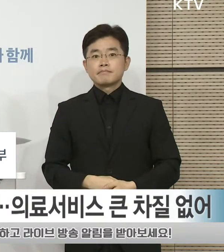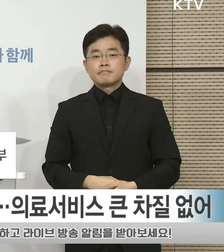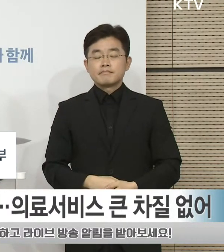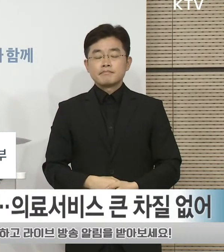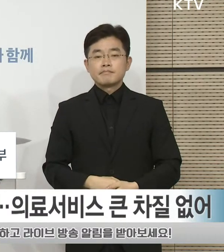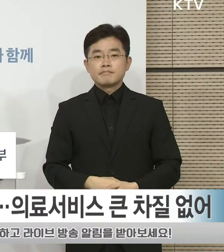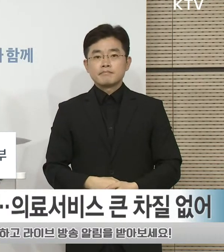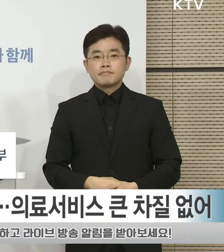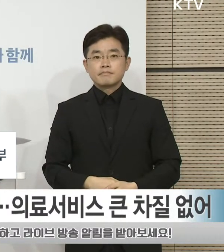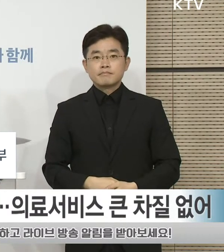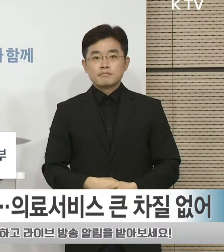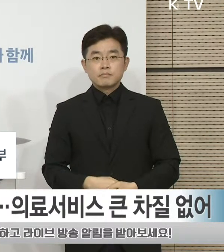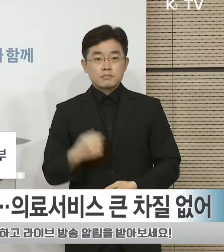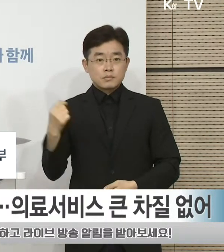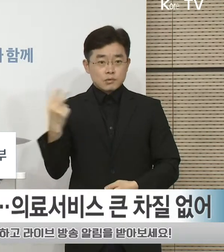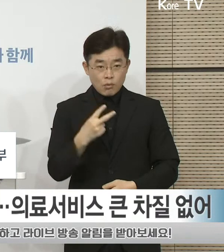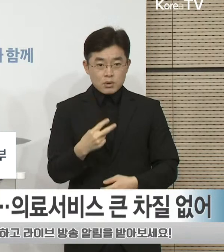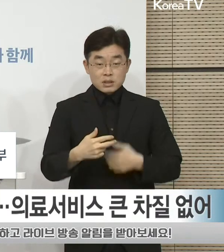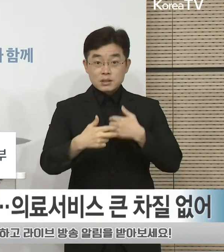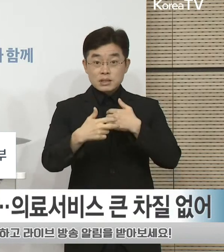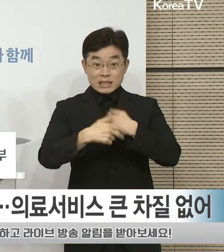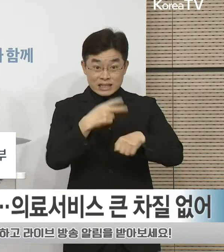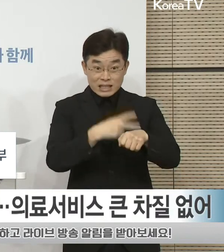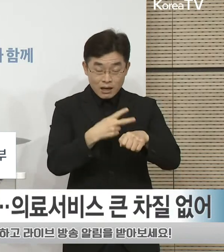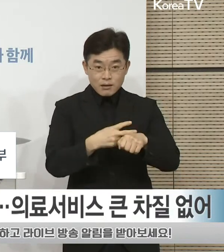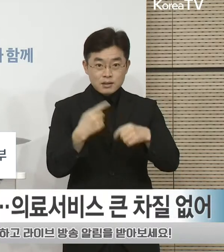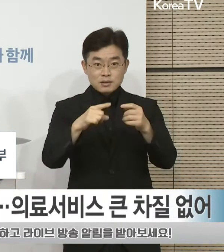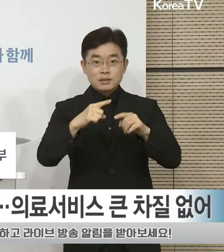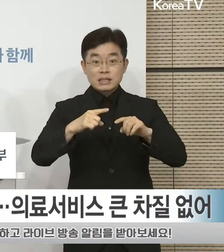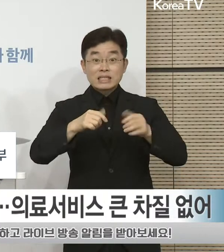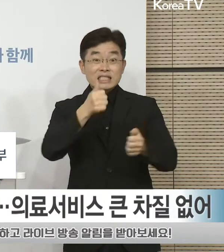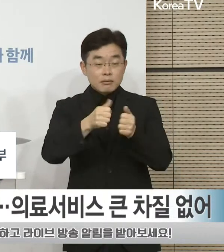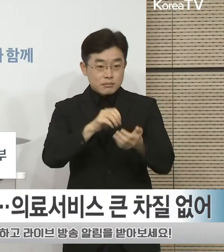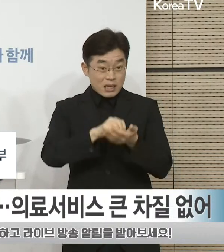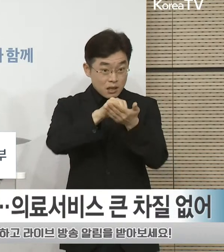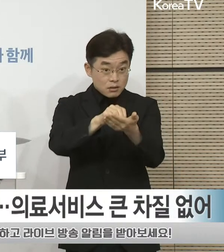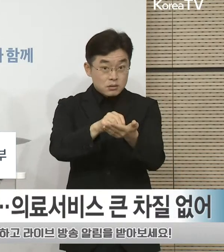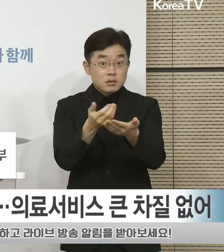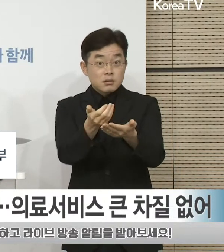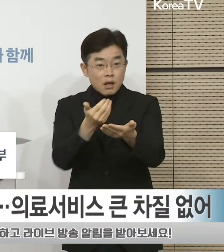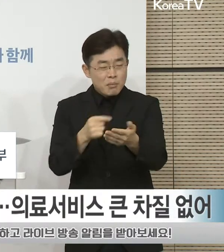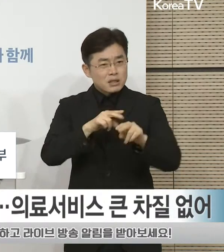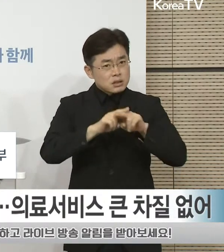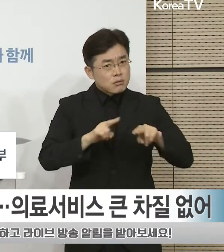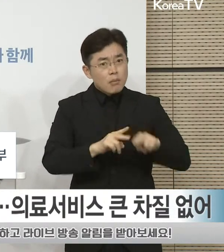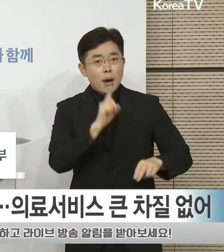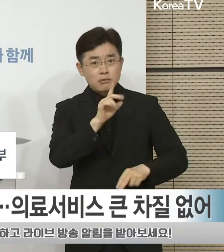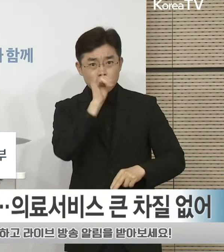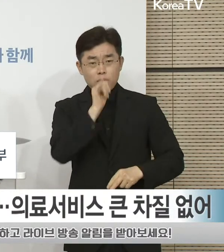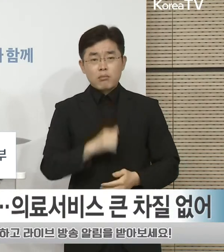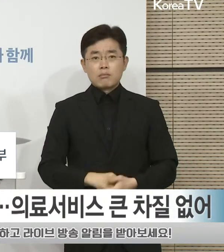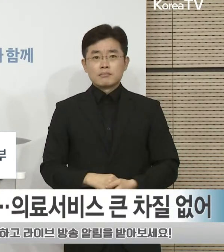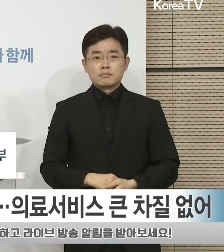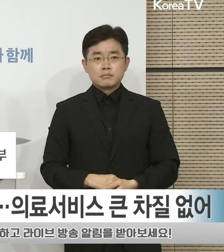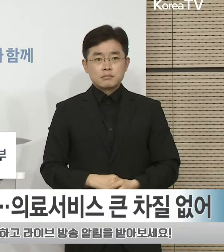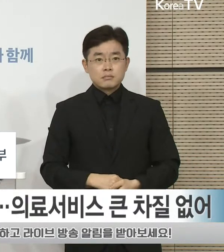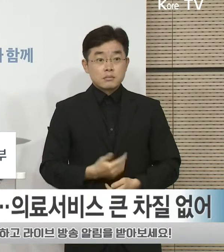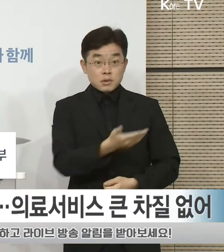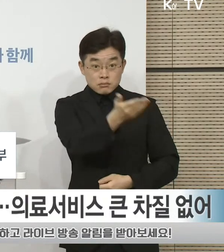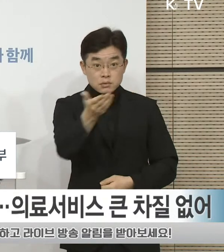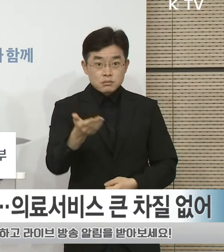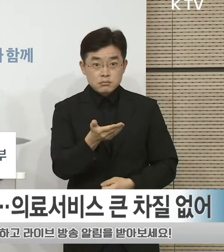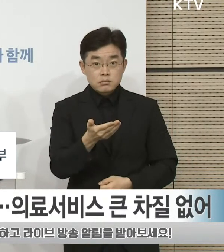의사 국가시험을 앞둔 의대생 여러분들께 호소드립니다. 현재 의대생 여러분께